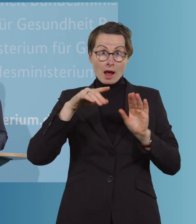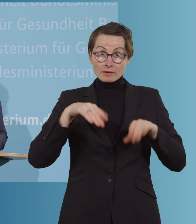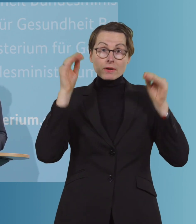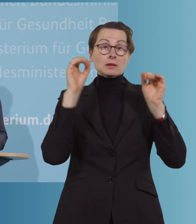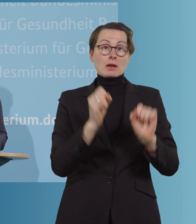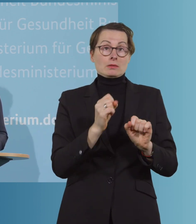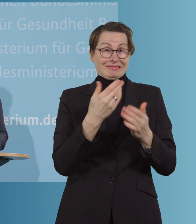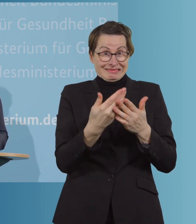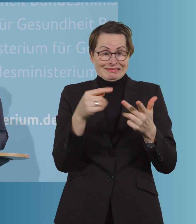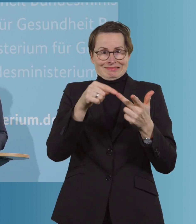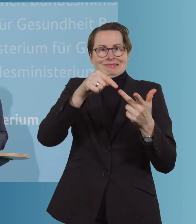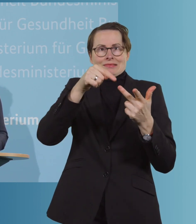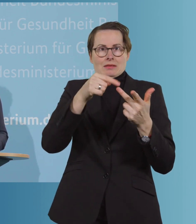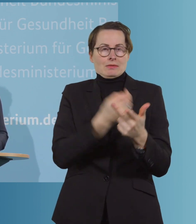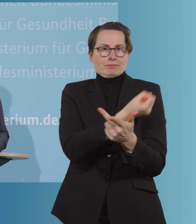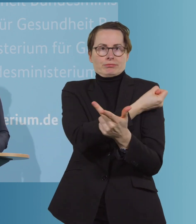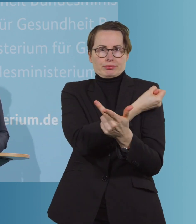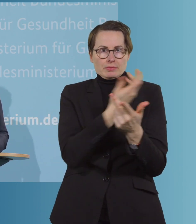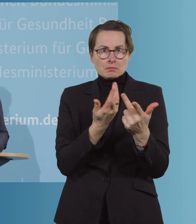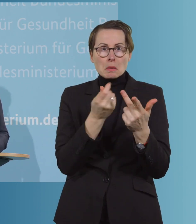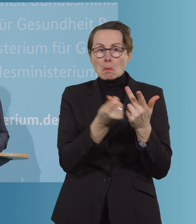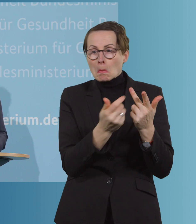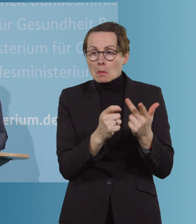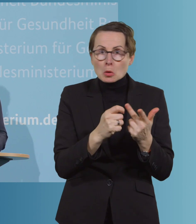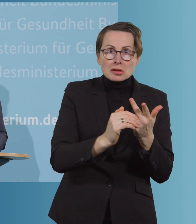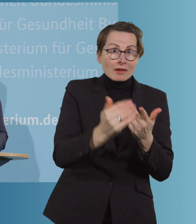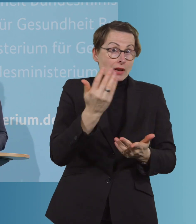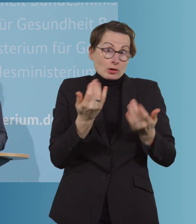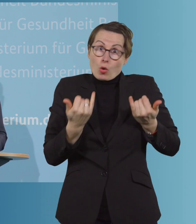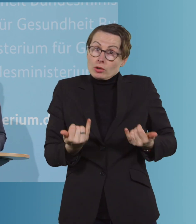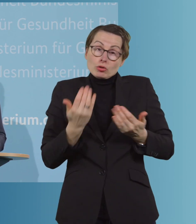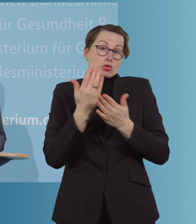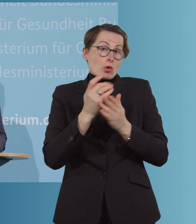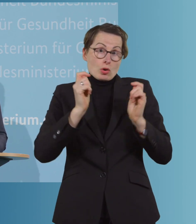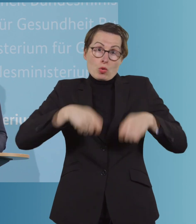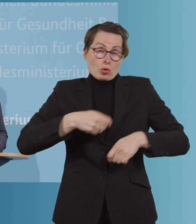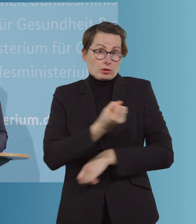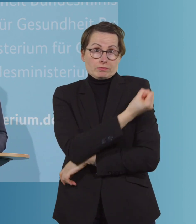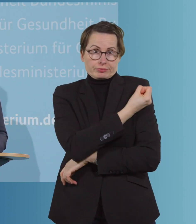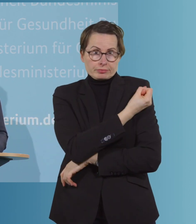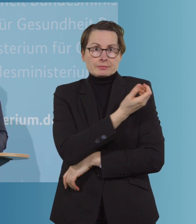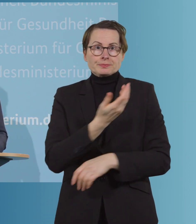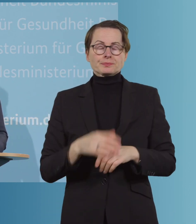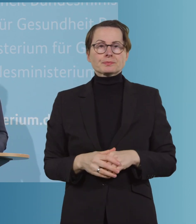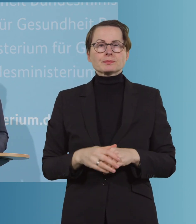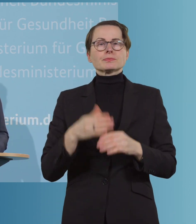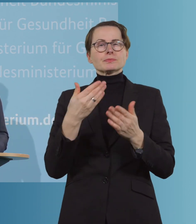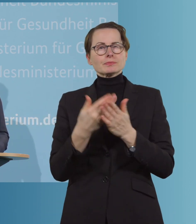zu impfen. Manche Länder mögen vielleicht sogar heute schon damit anfangen. Dafür haben wir die Impfverordnung entsprechend